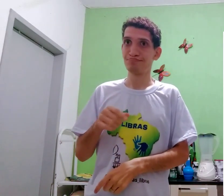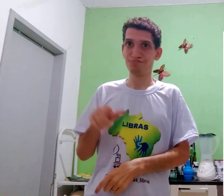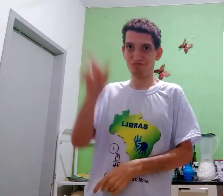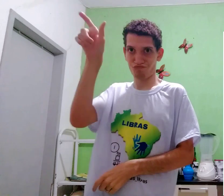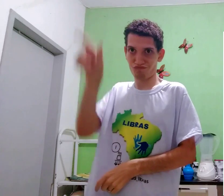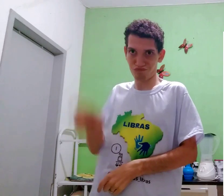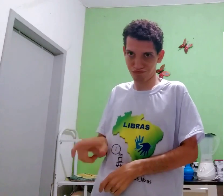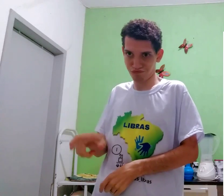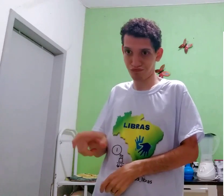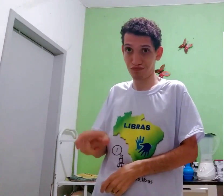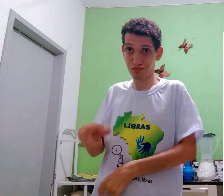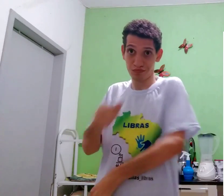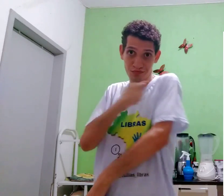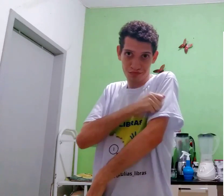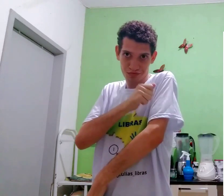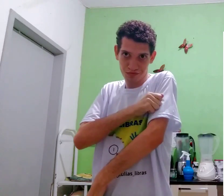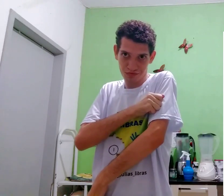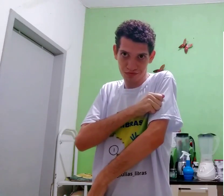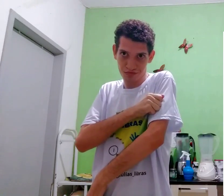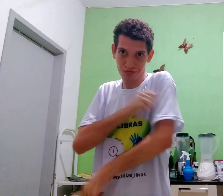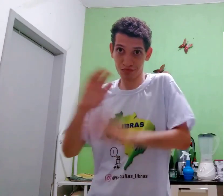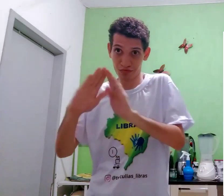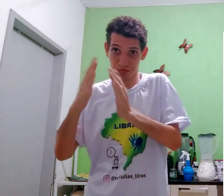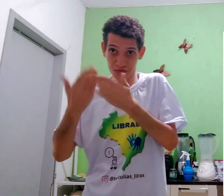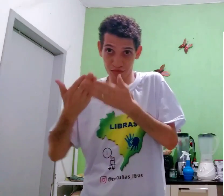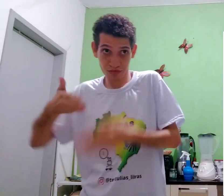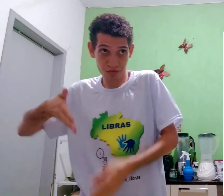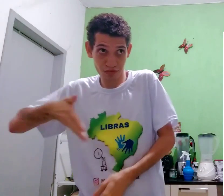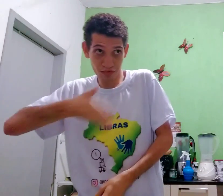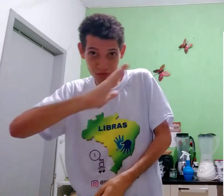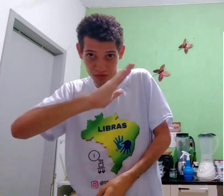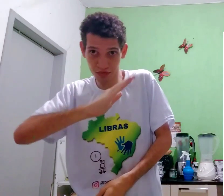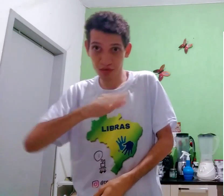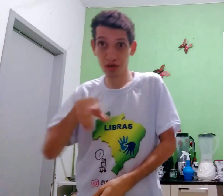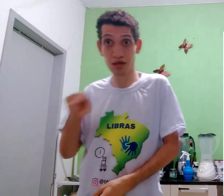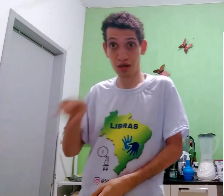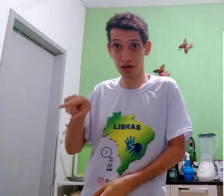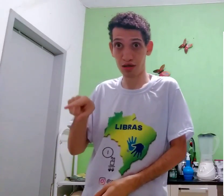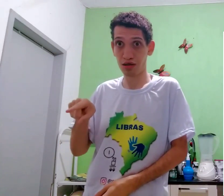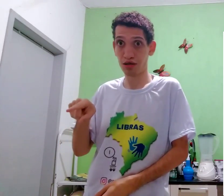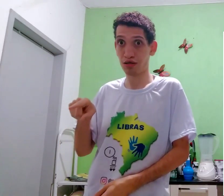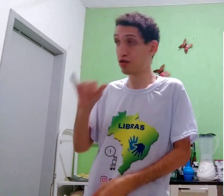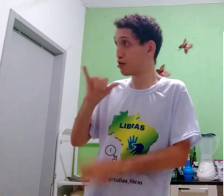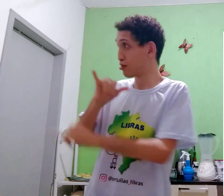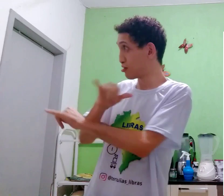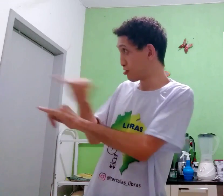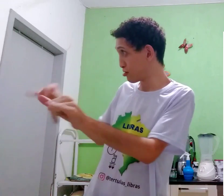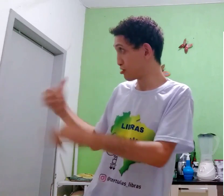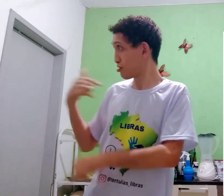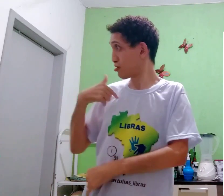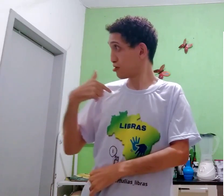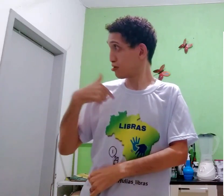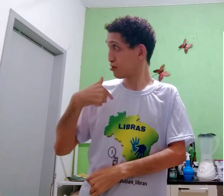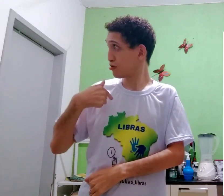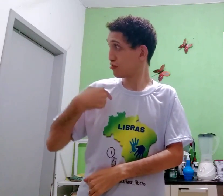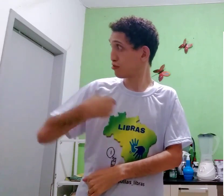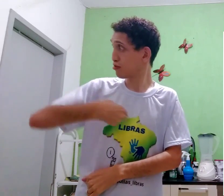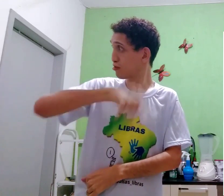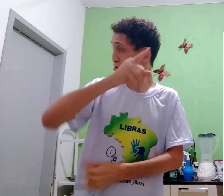Olha, pessoa, aluno, escola, ele, avisa a todos,